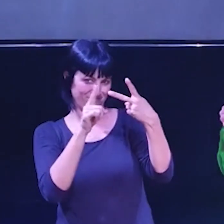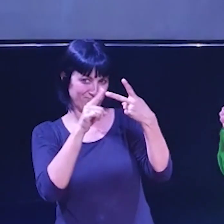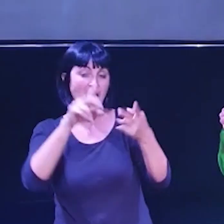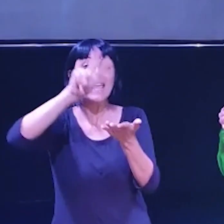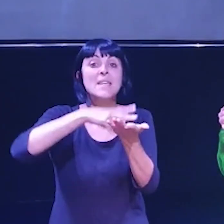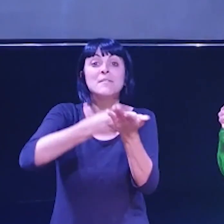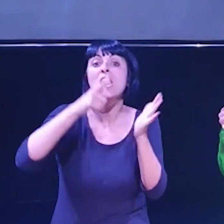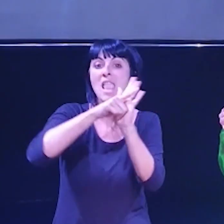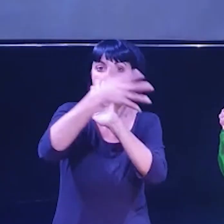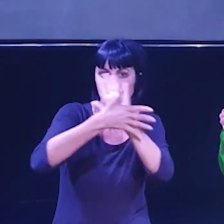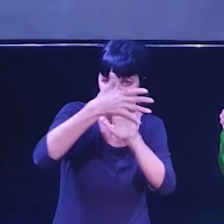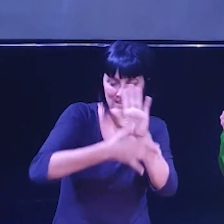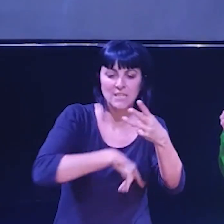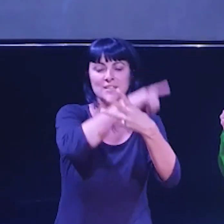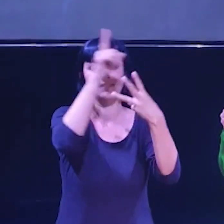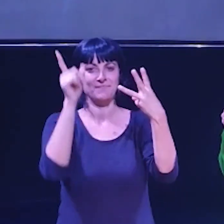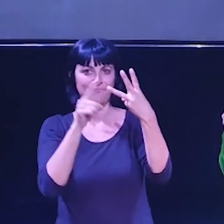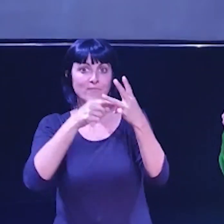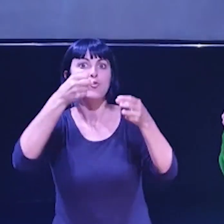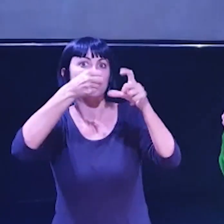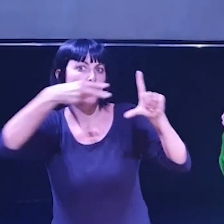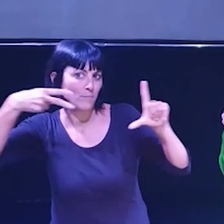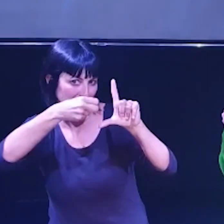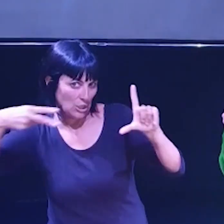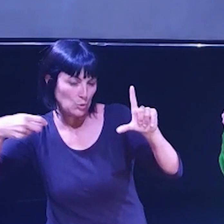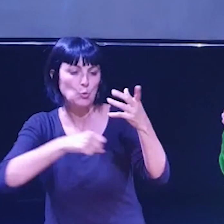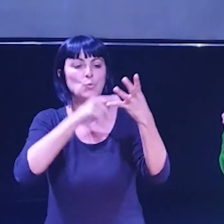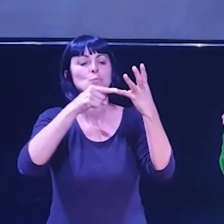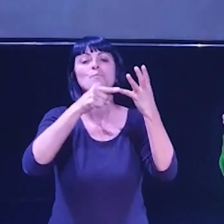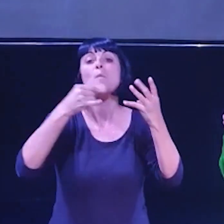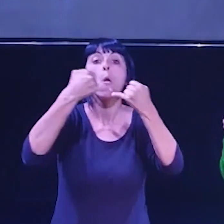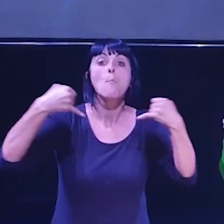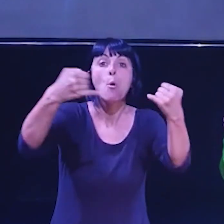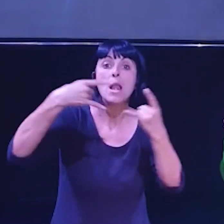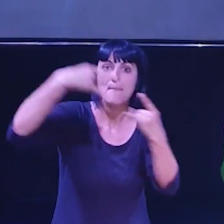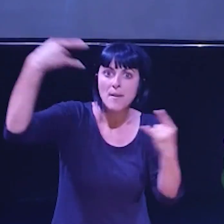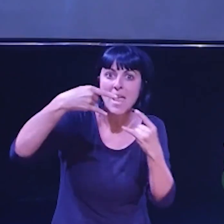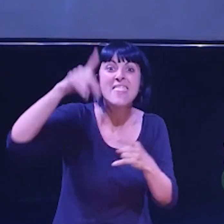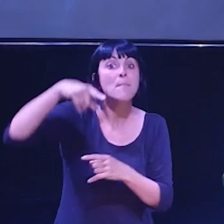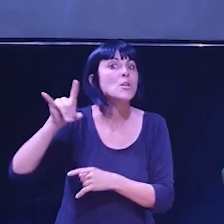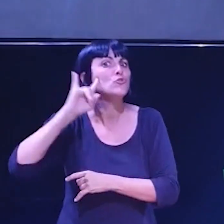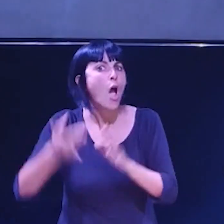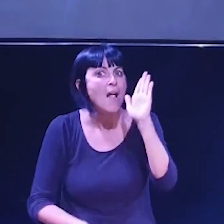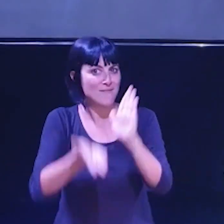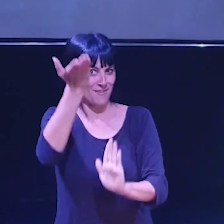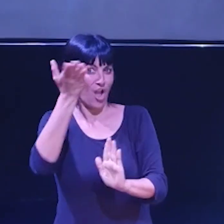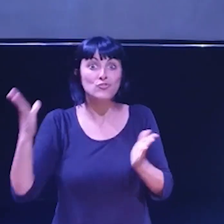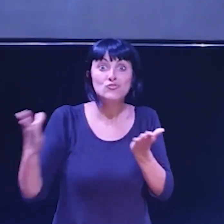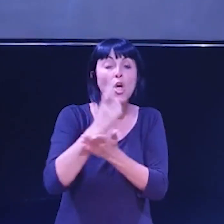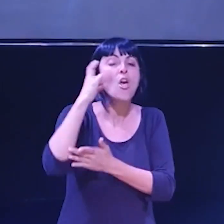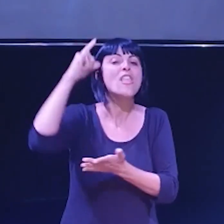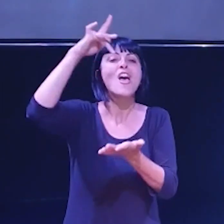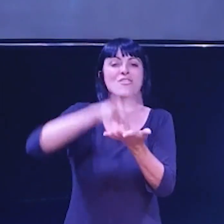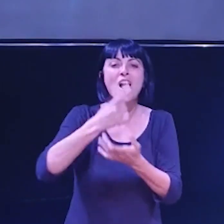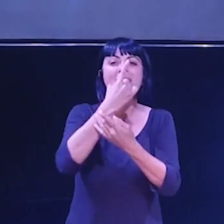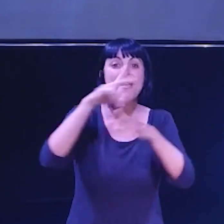interpretació en llenguatge de signes, subtítols, bucle magnètic i so amplificat. Tot això el dia 18,